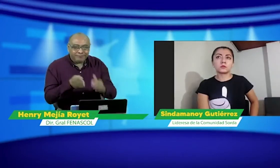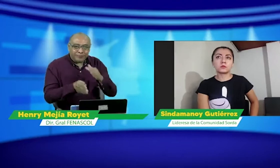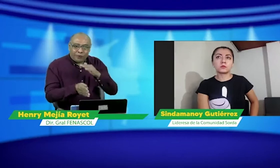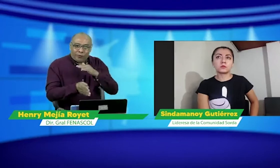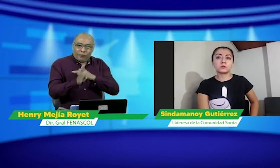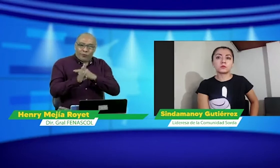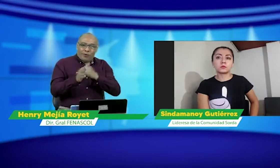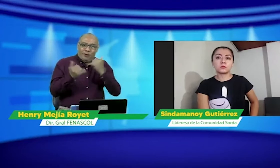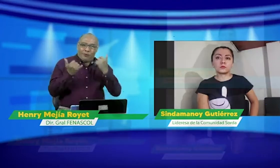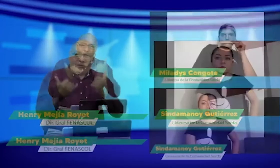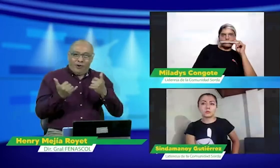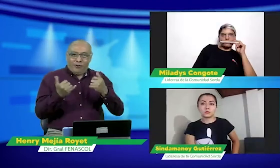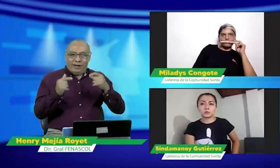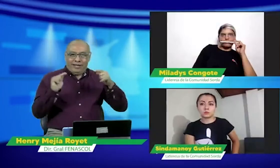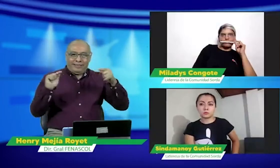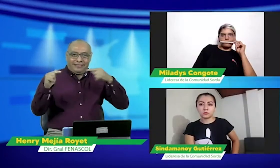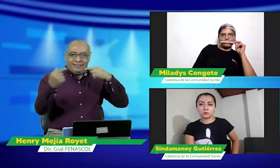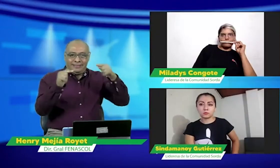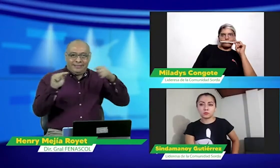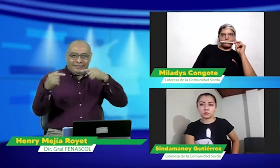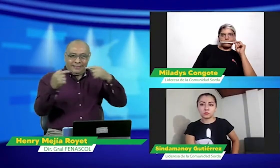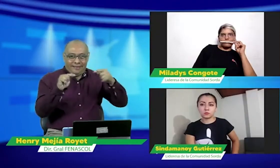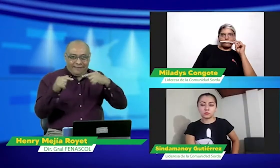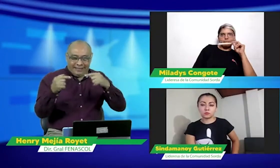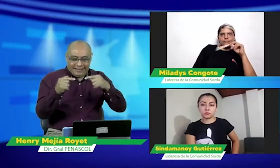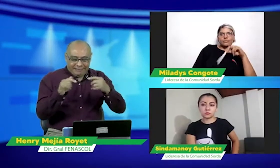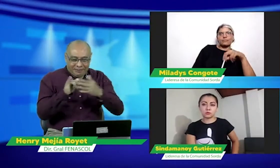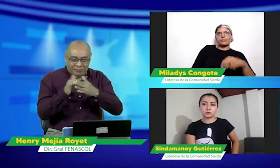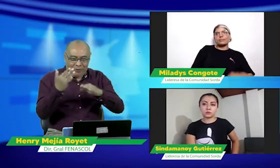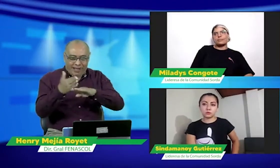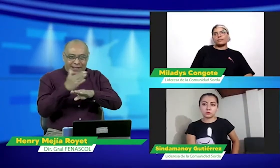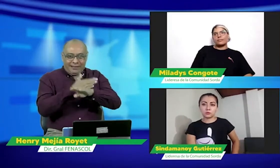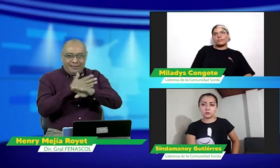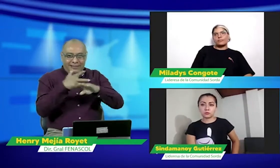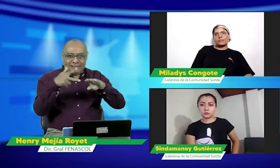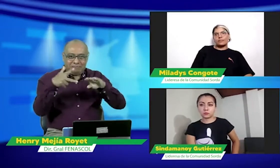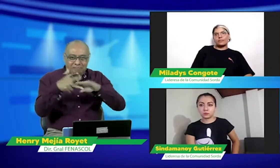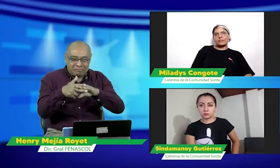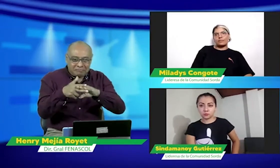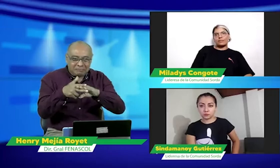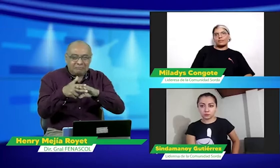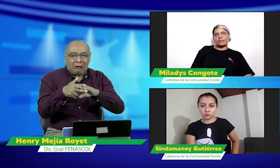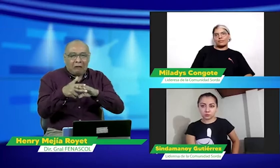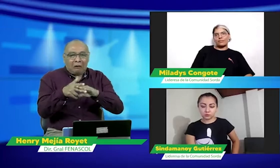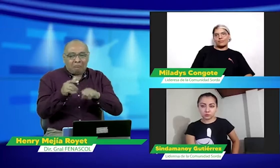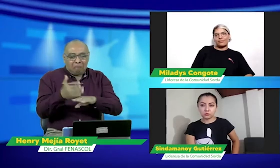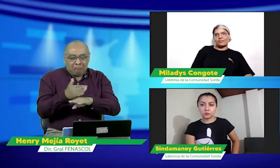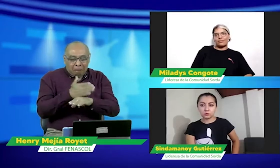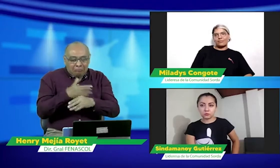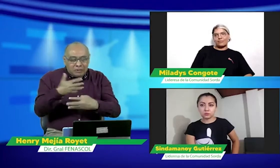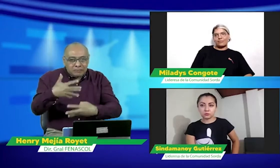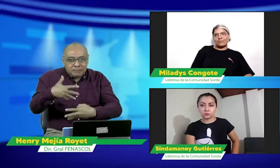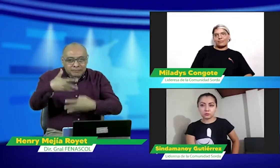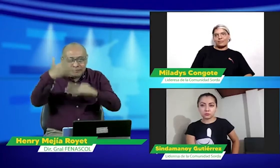bueno vamos a continuar entonces con el debate que hicimos al inicio de